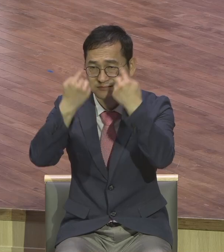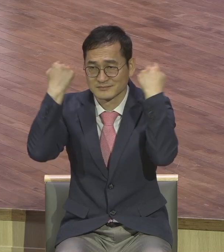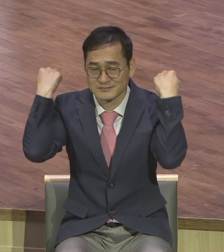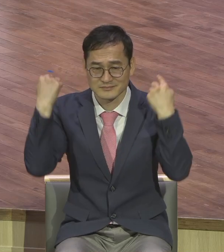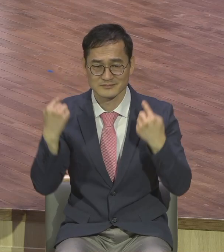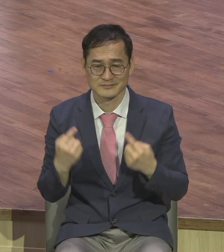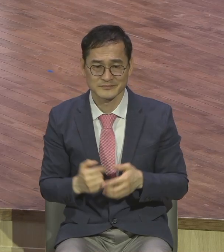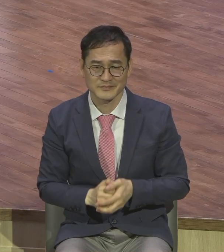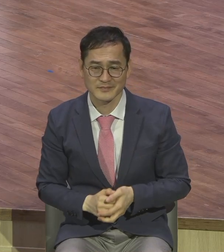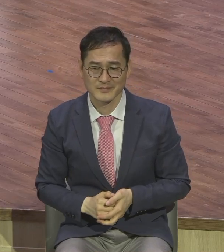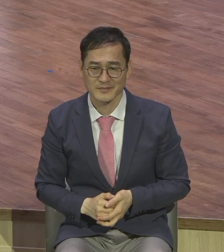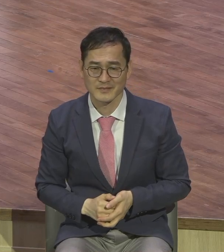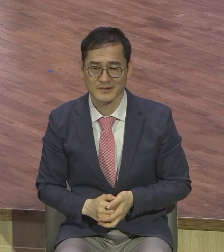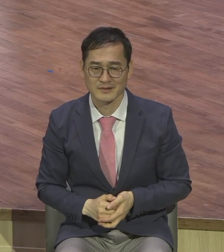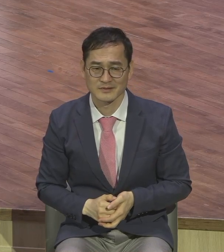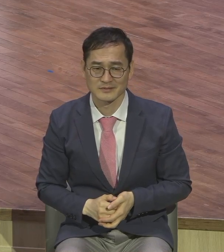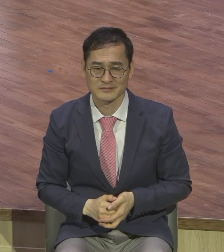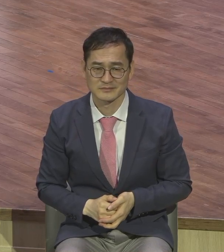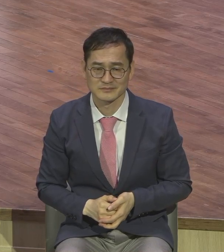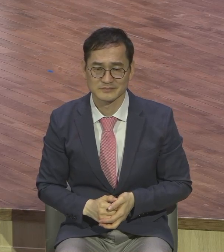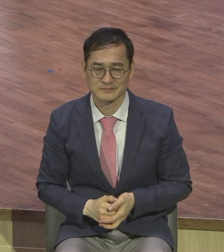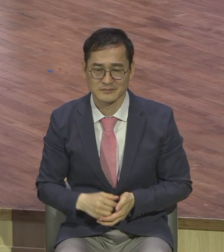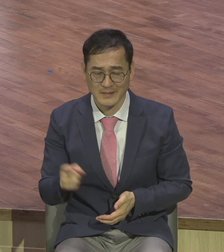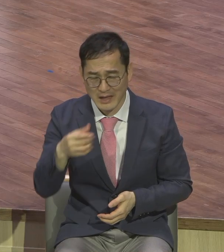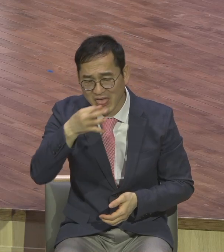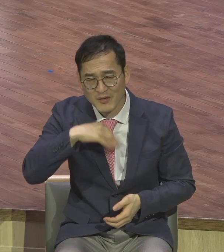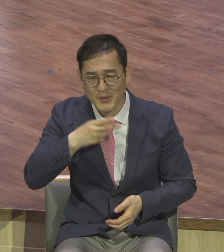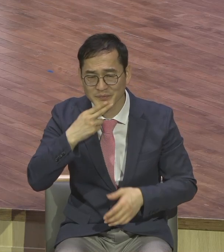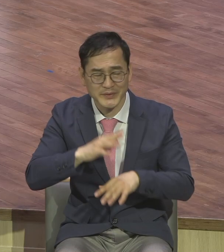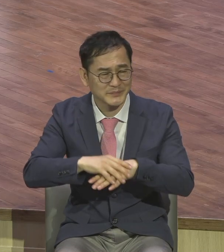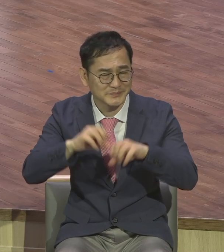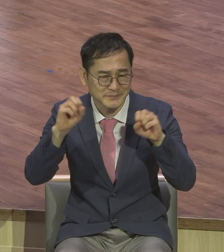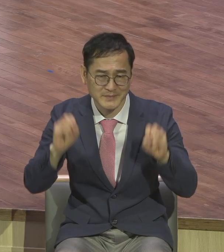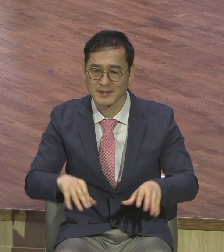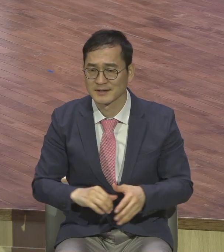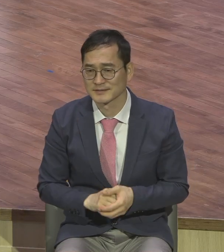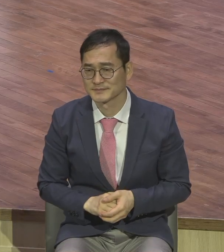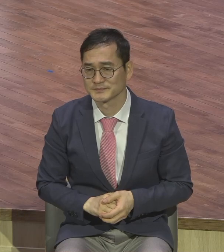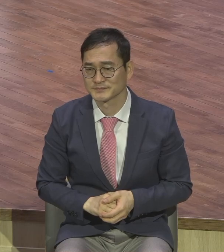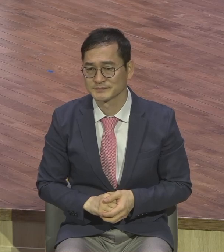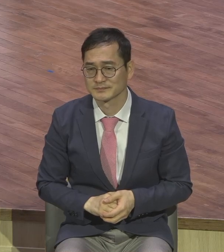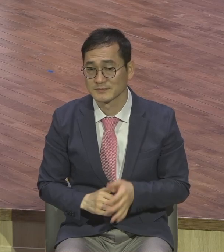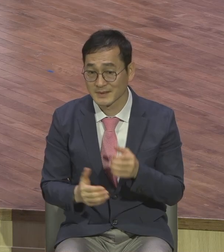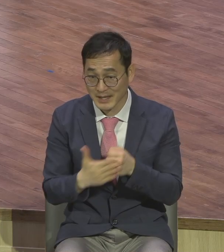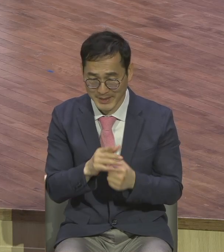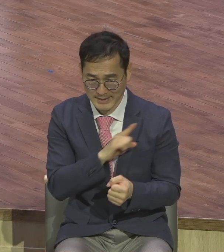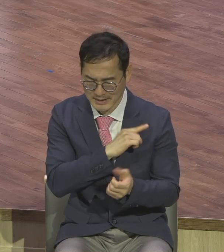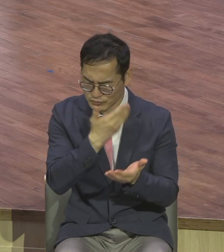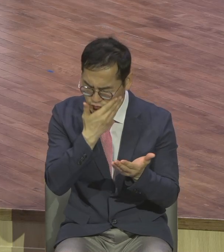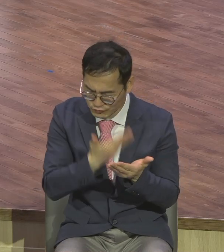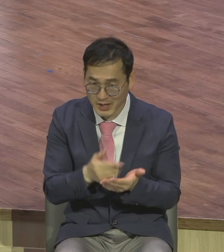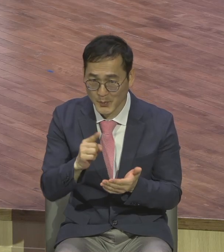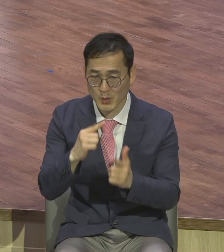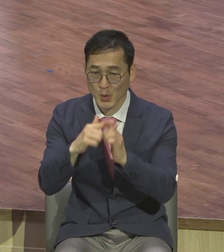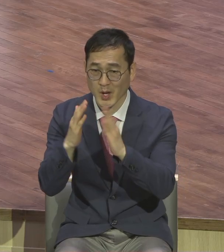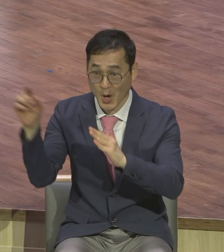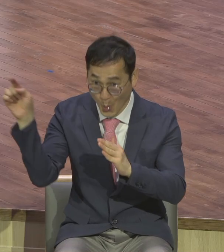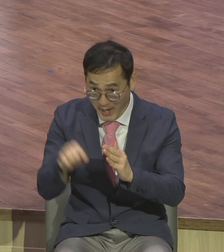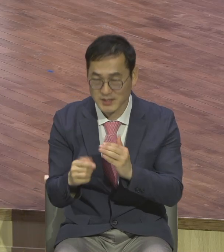버려요. 그래서 여러분이 가장 중요한 교회에 나와서 은혜 받으시기 바랍니다. 은혜 못 받으면 죽는 줄 알면 돼요.